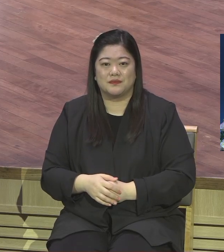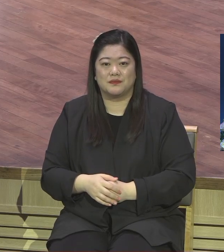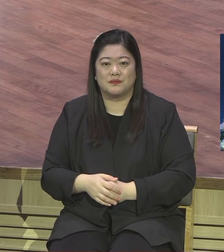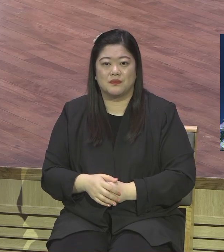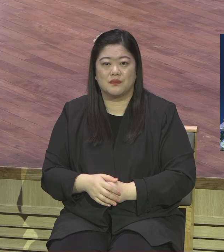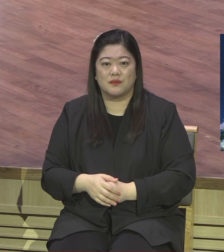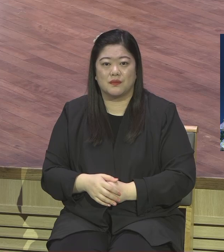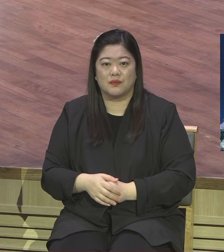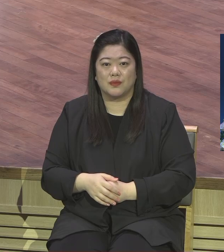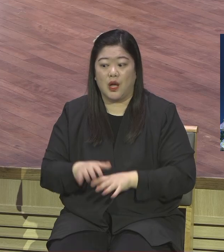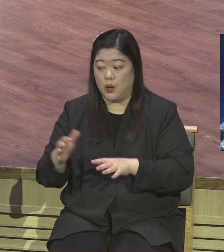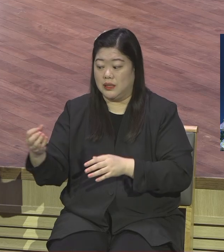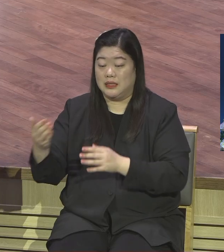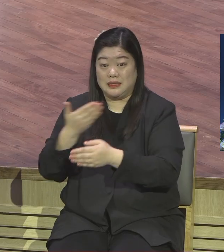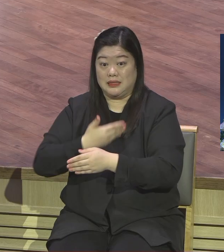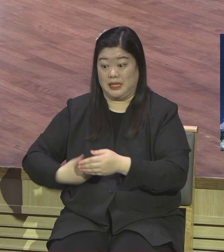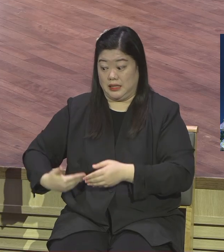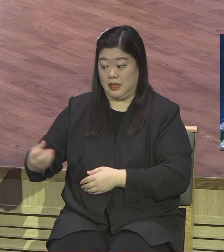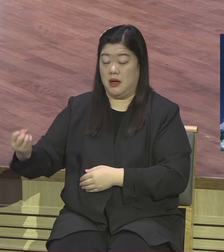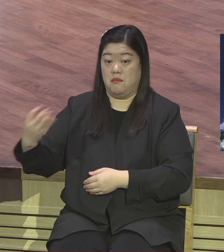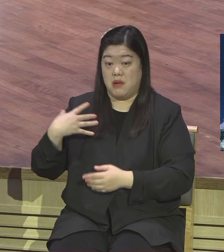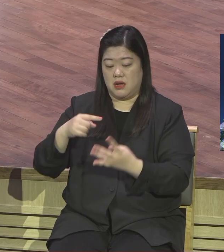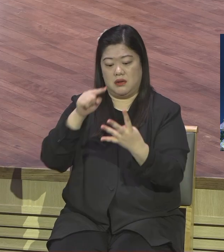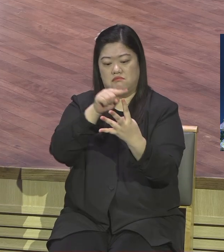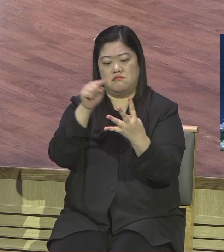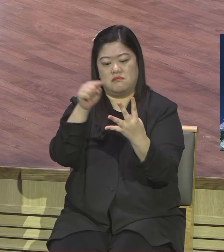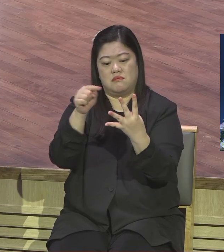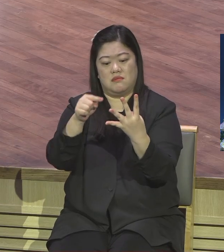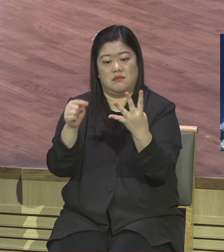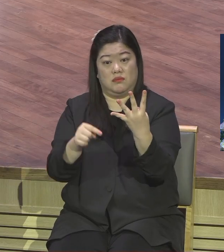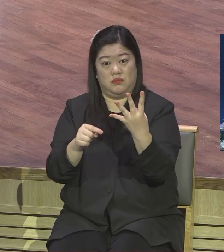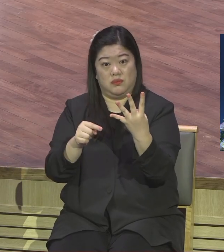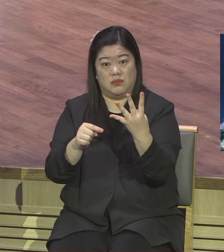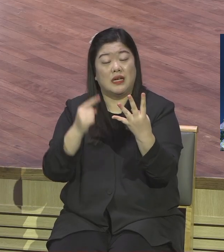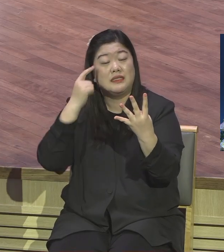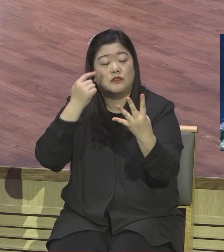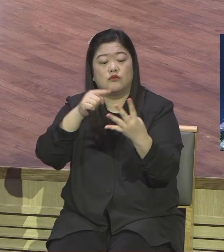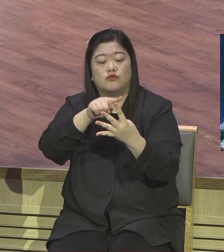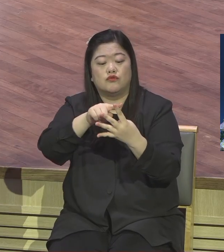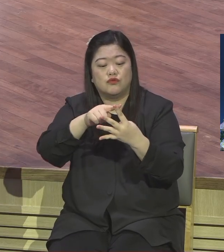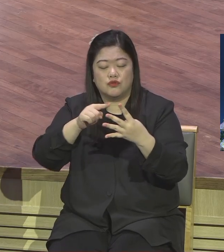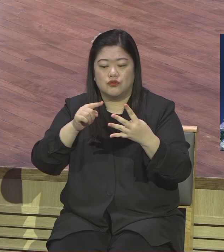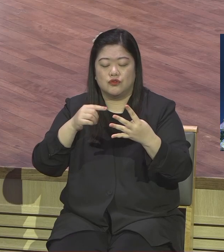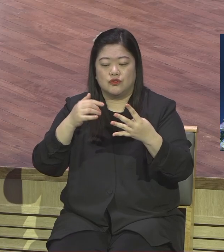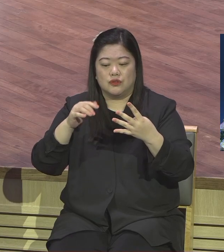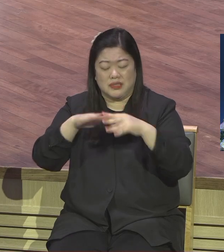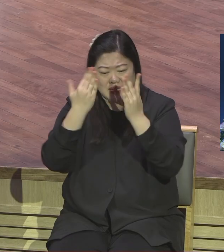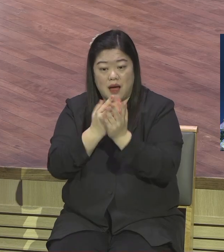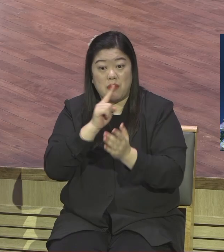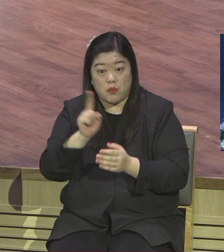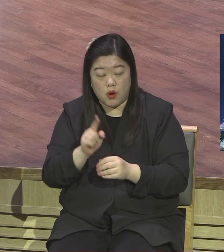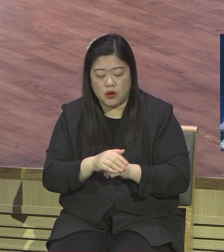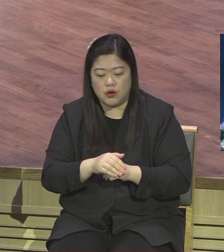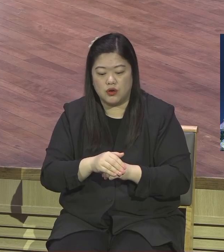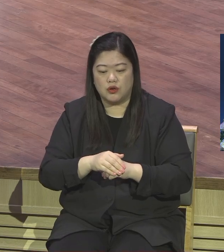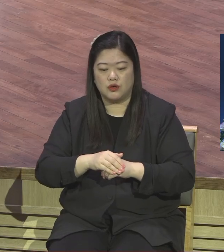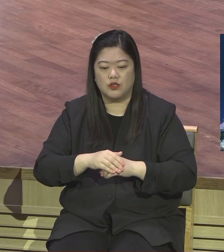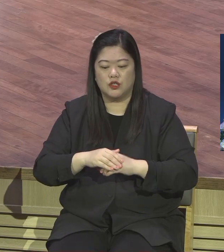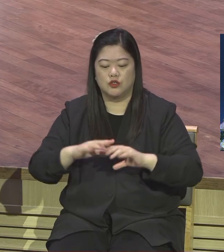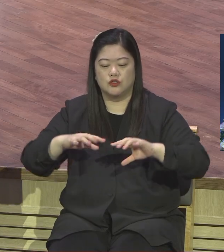당시 사람들이 정치적인 구원자로 인식하고 정치적 참 육신입니다 이 사람들 개념이 그래요 정치적